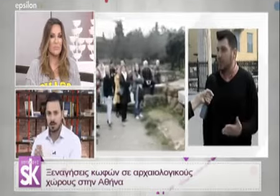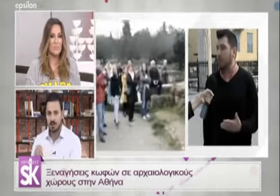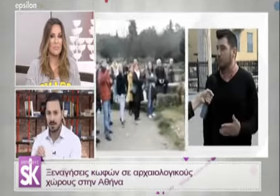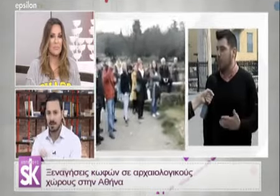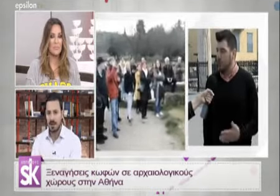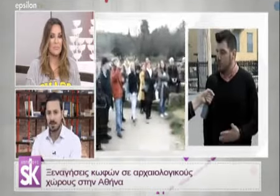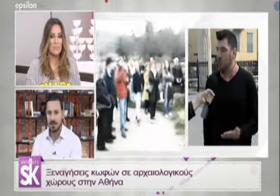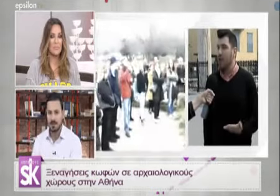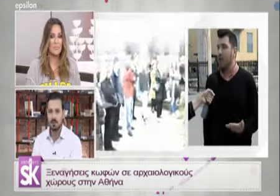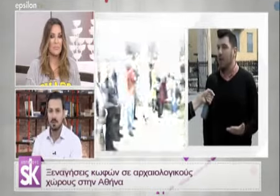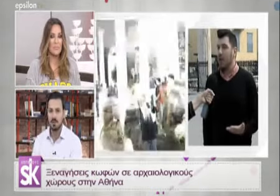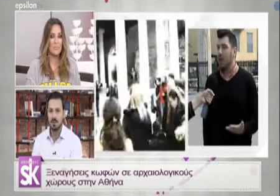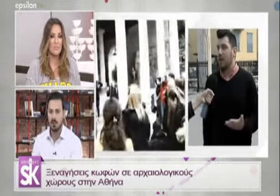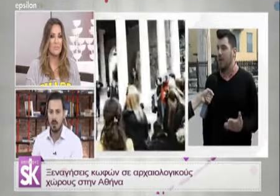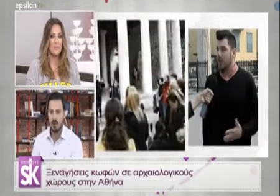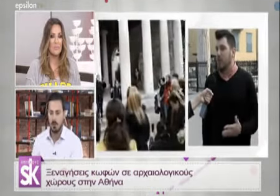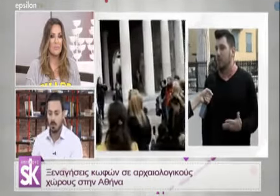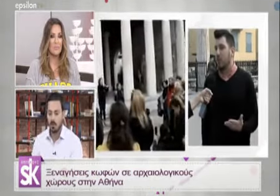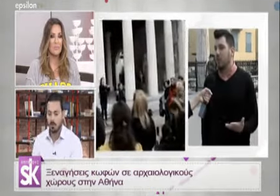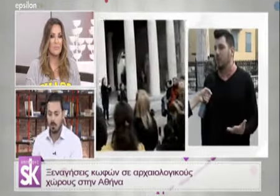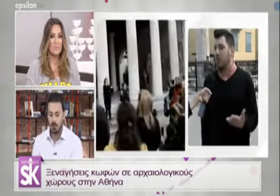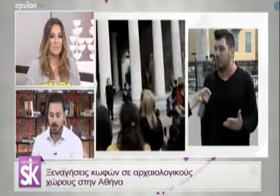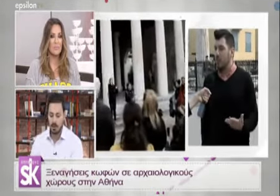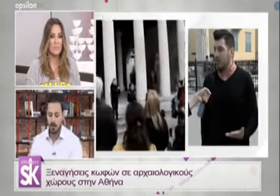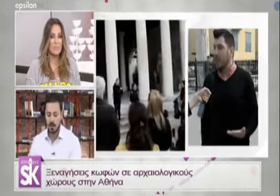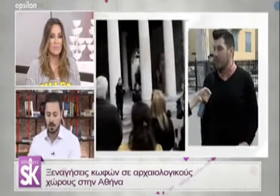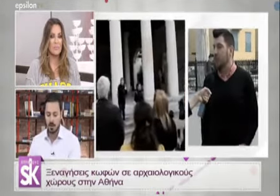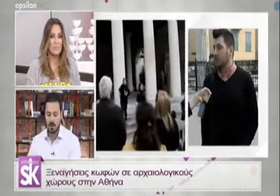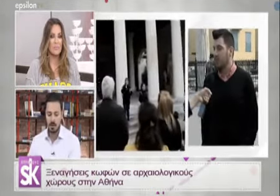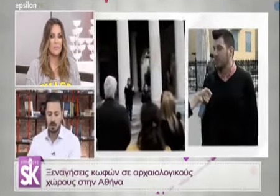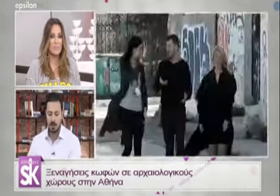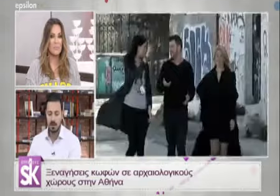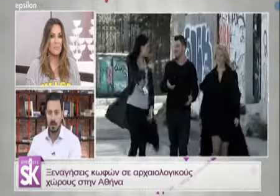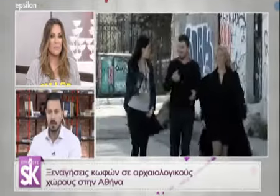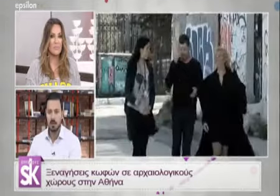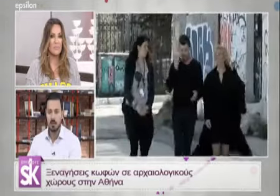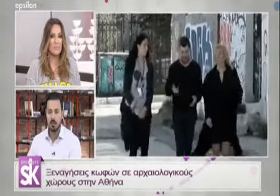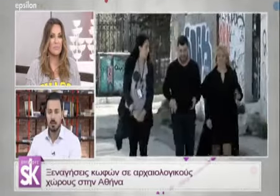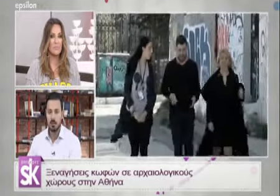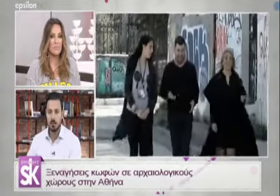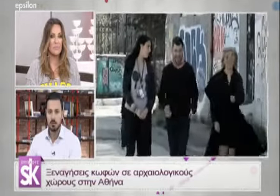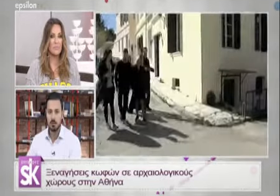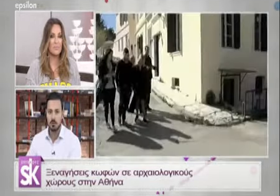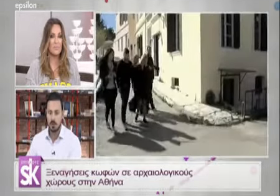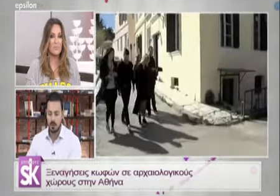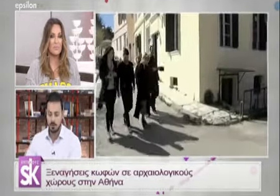τις ίδιες παραστάσεις με αυτές τις οποίες έχουν όλοι οι υπόλοιποι, οι οποίοι δεν αντιμετωπίζουν το συγκεκριμένο